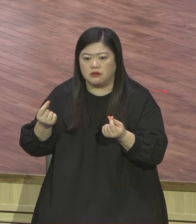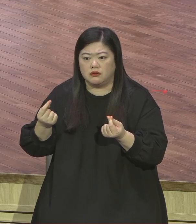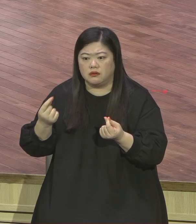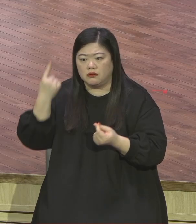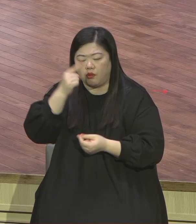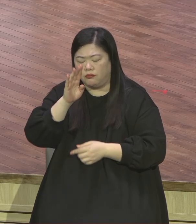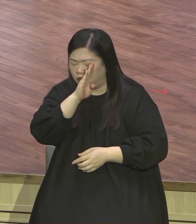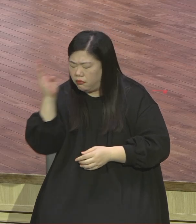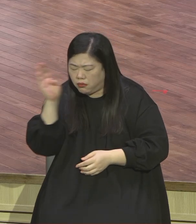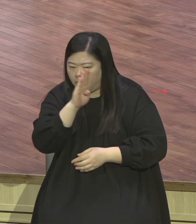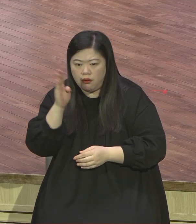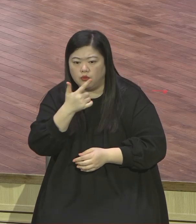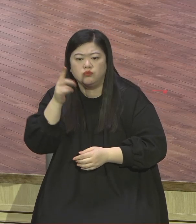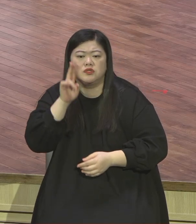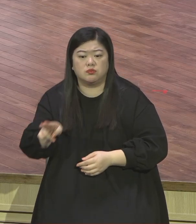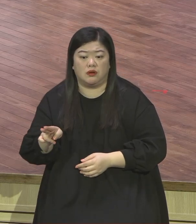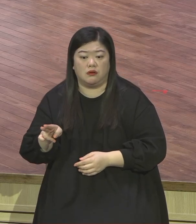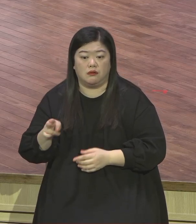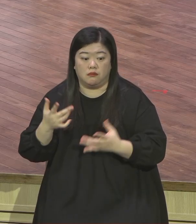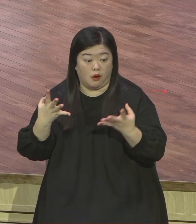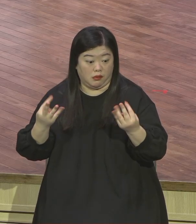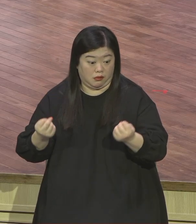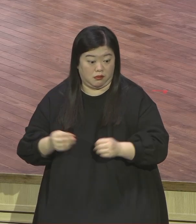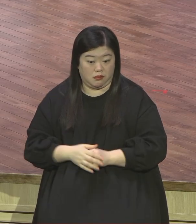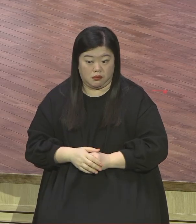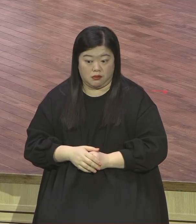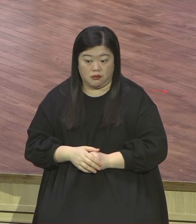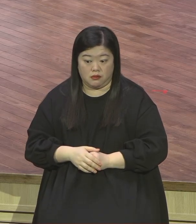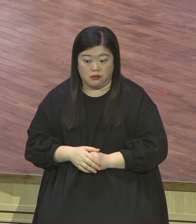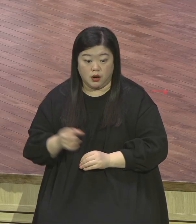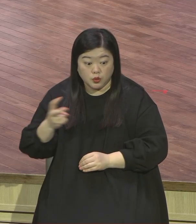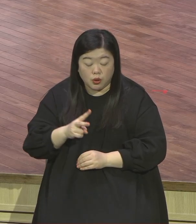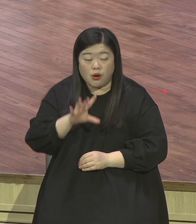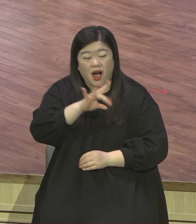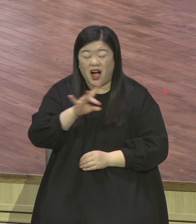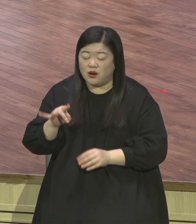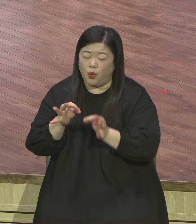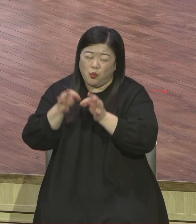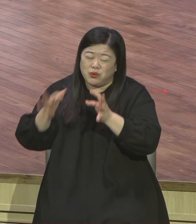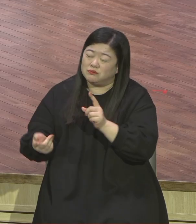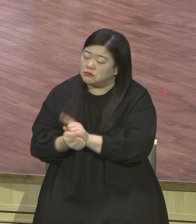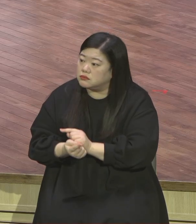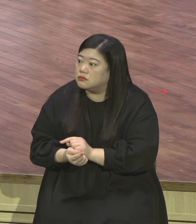참 사람 대단한 사람인데 어떤 부분은 또 아니야 이게 완전히 그 부분을 치유가다 대잖아요